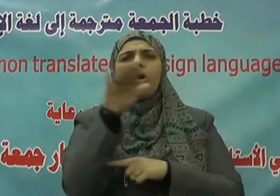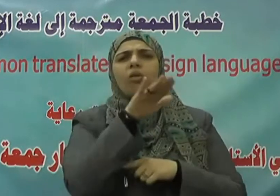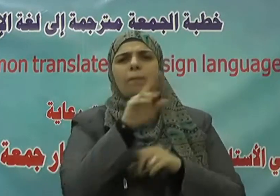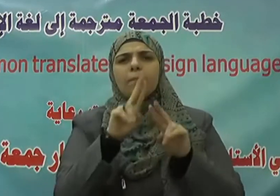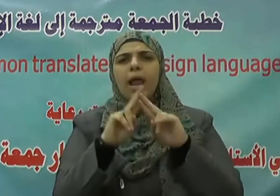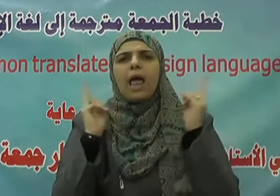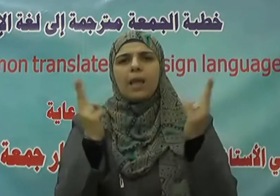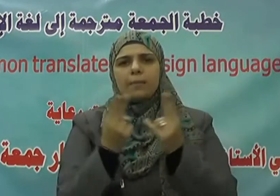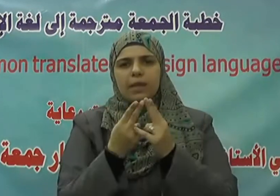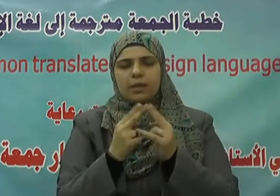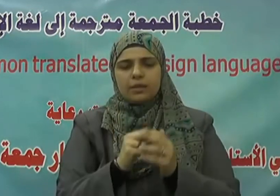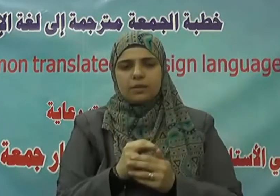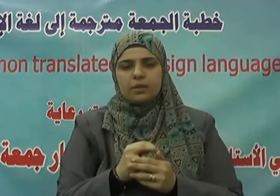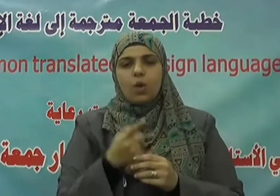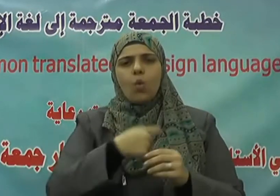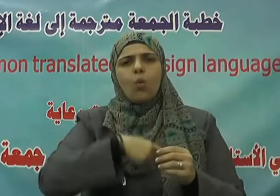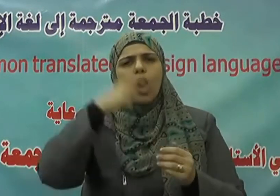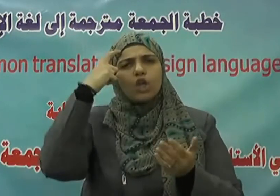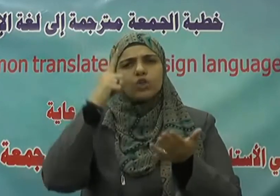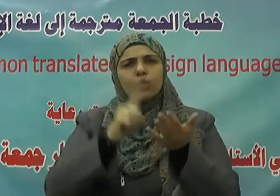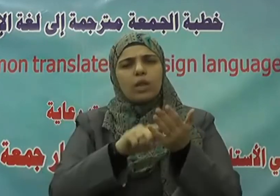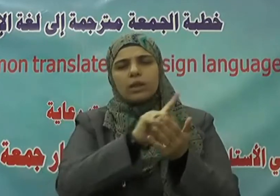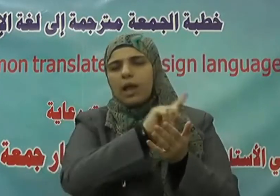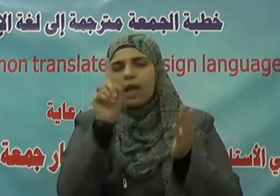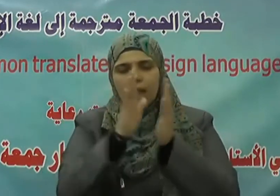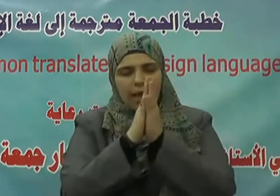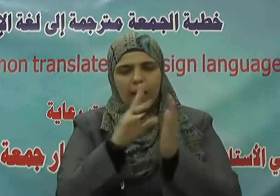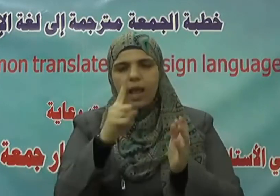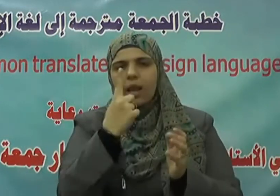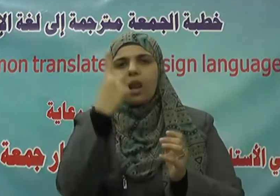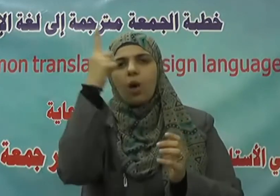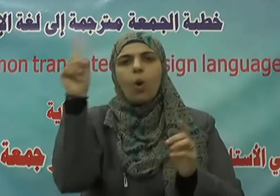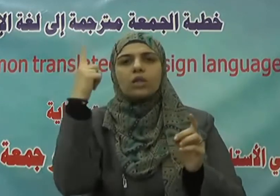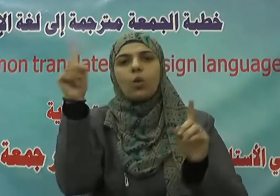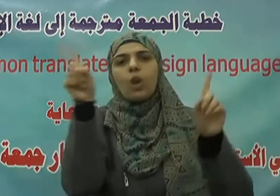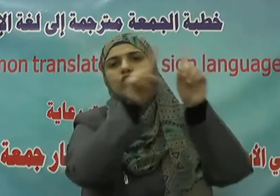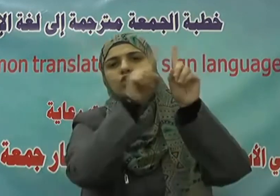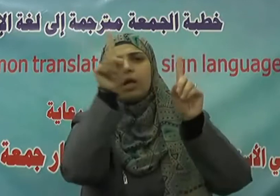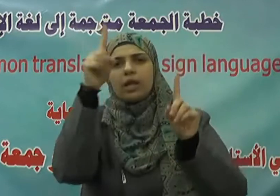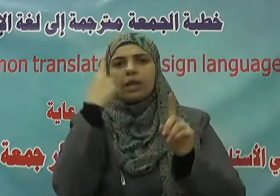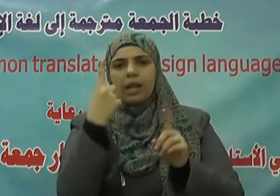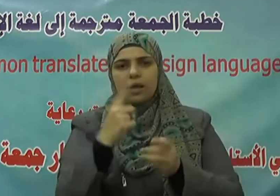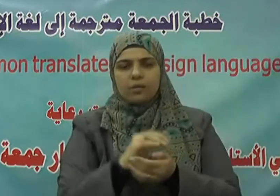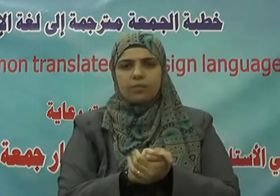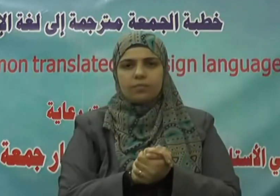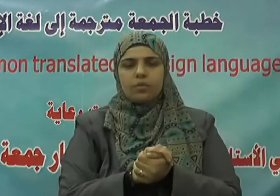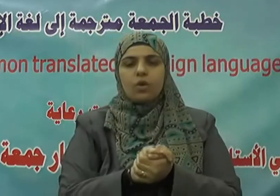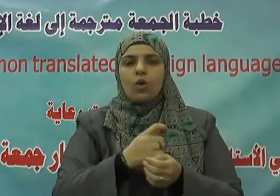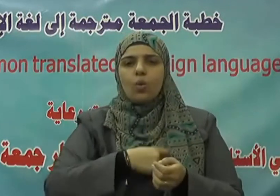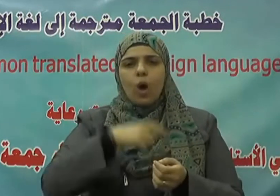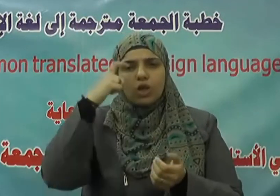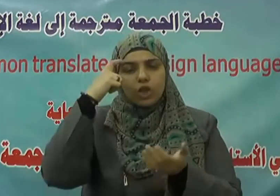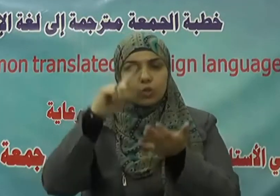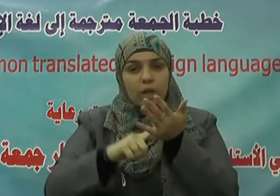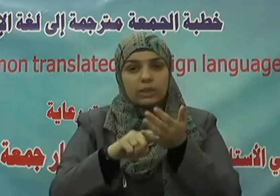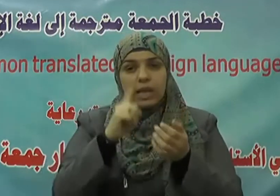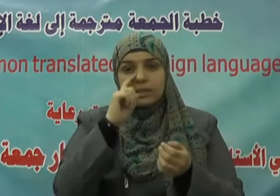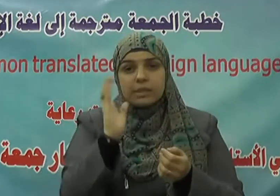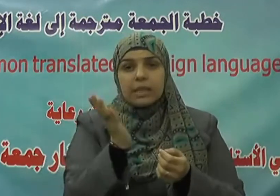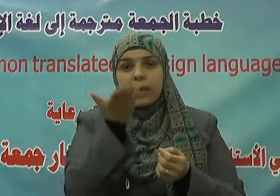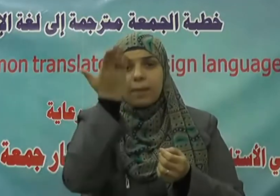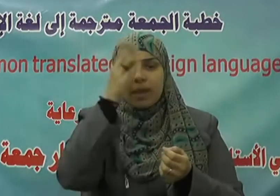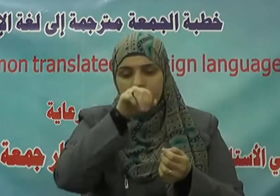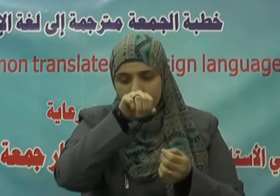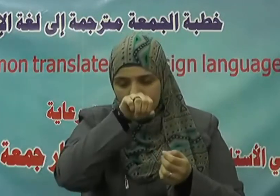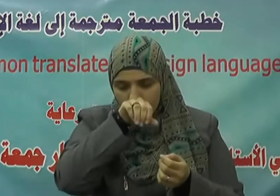وأشهد أن لا إله إلا الله وحده لا شريك له وأشهد أن سيدنا